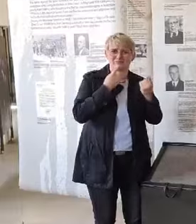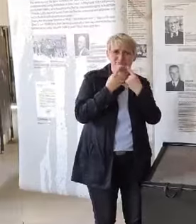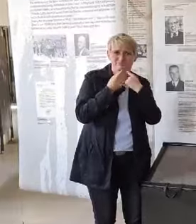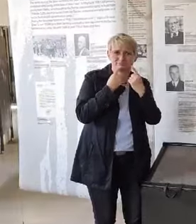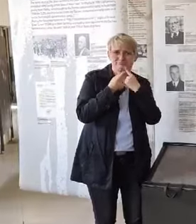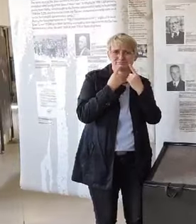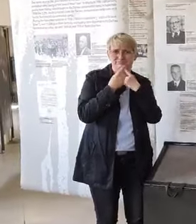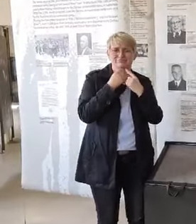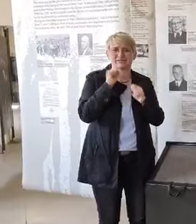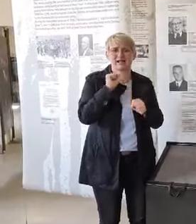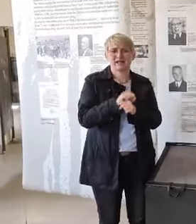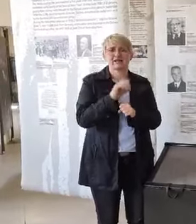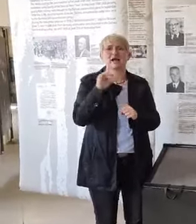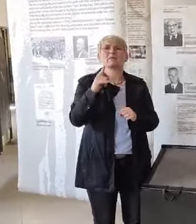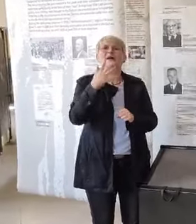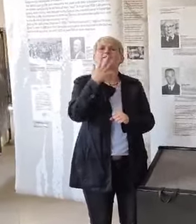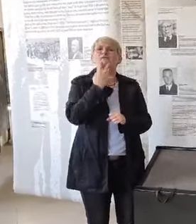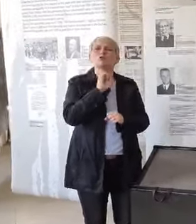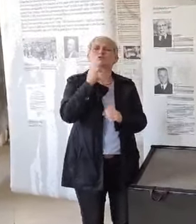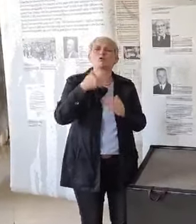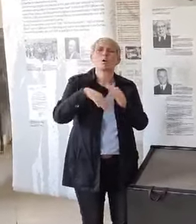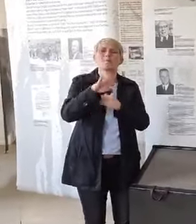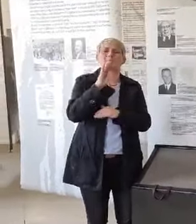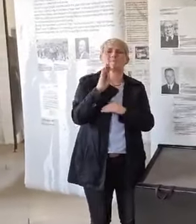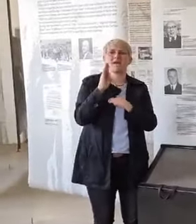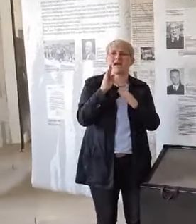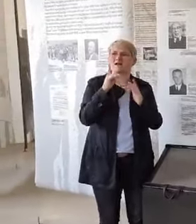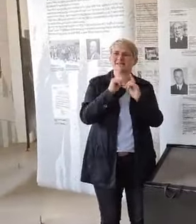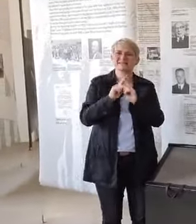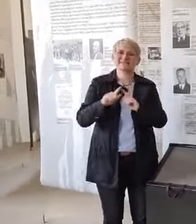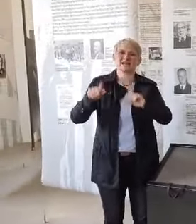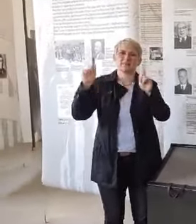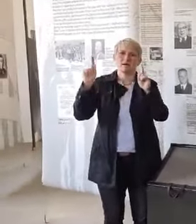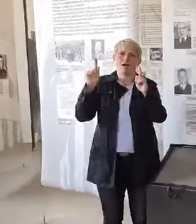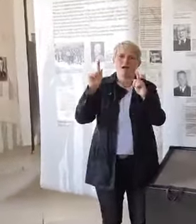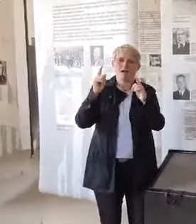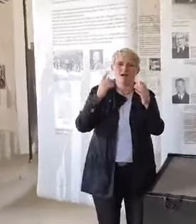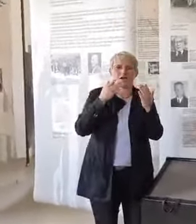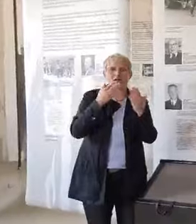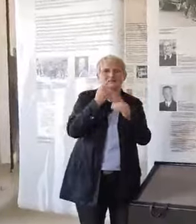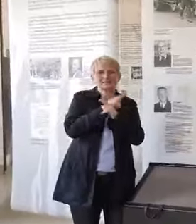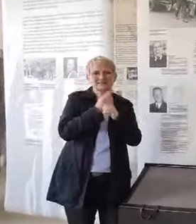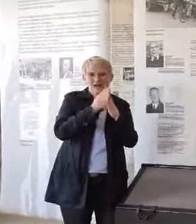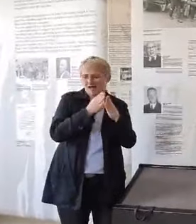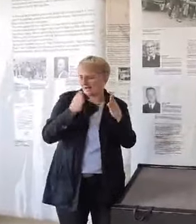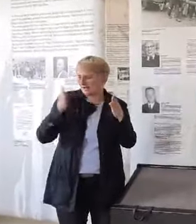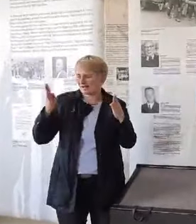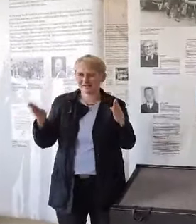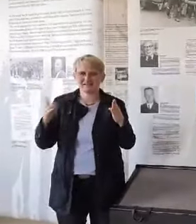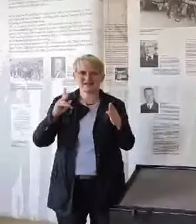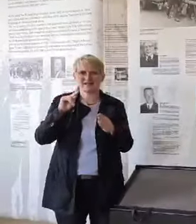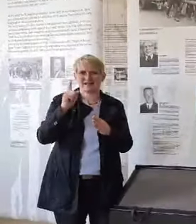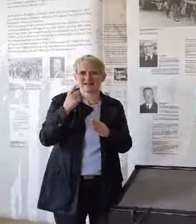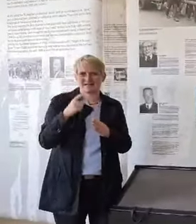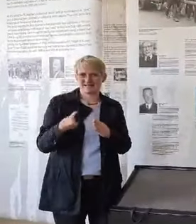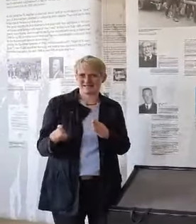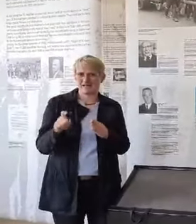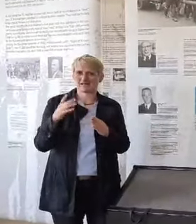Kunst im Lager, also während der Lagerzeit, kurz ansprechen. Denn vielen hat es geholfen, so wie David